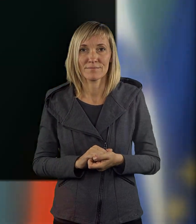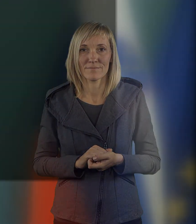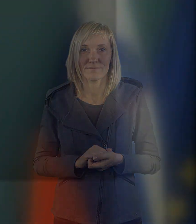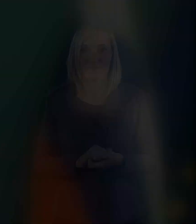dovoljne.